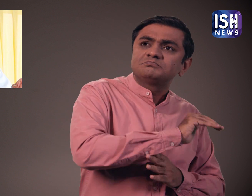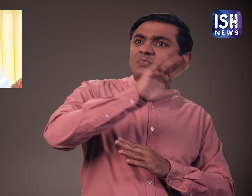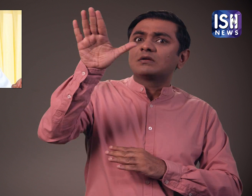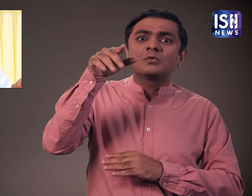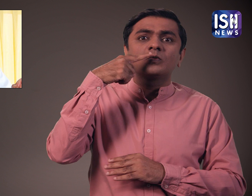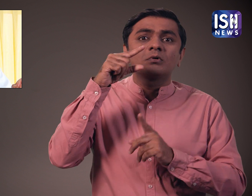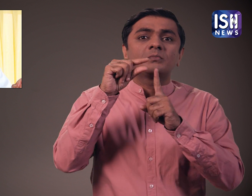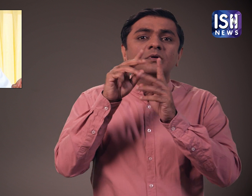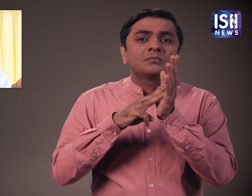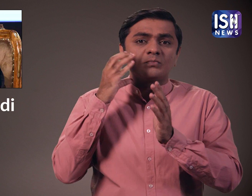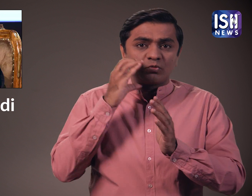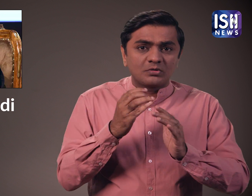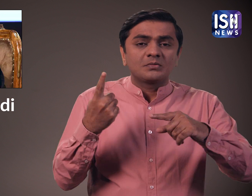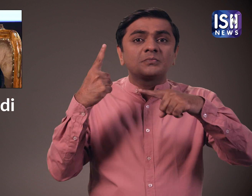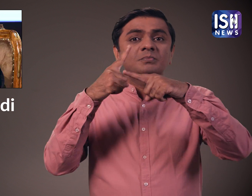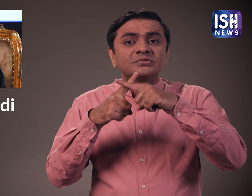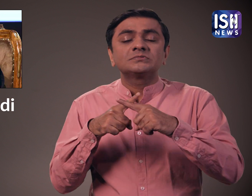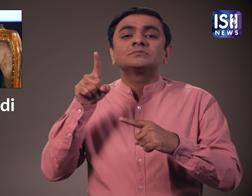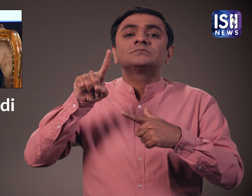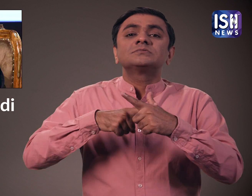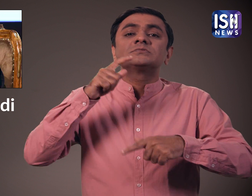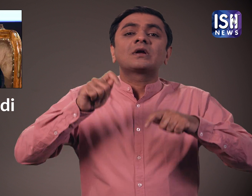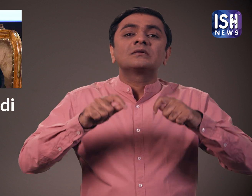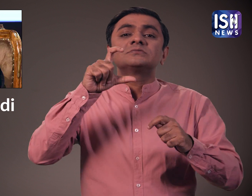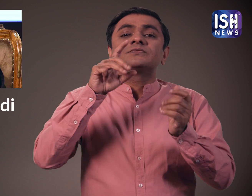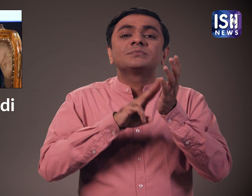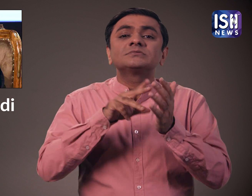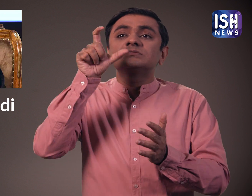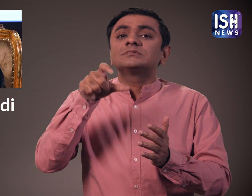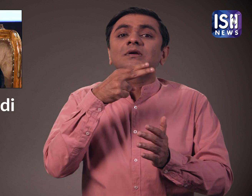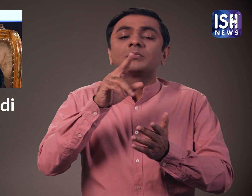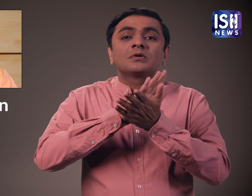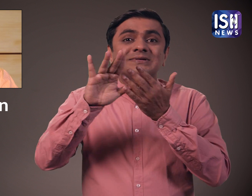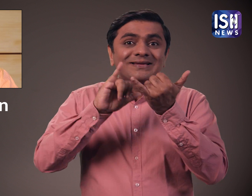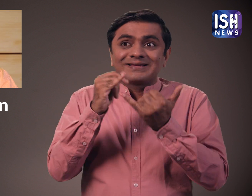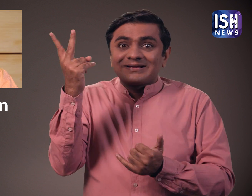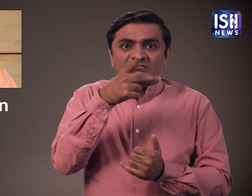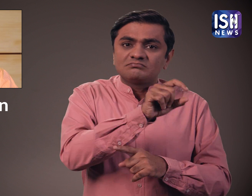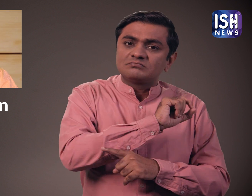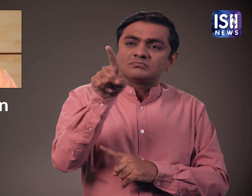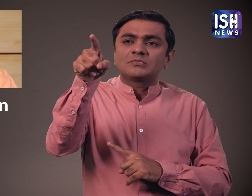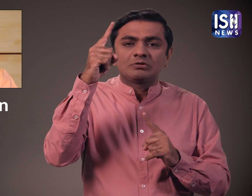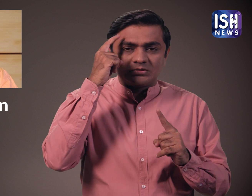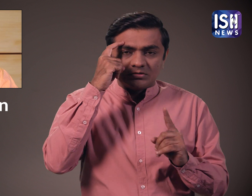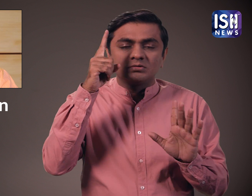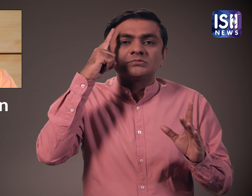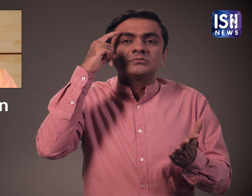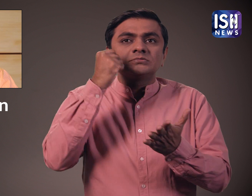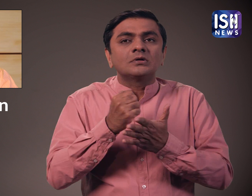मोधी और जारखन के मुख्यमंत्री हेमन सोरेन को पत्र लिखकर फैसले पर पुनर